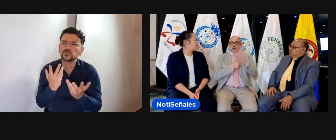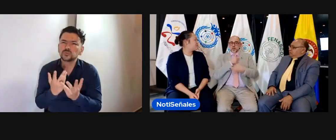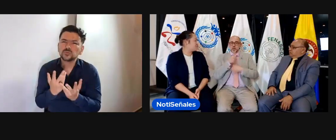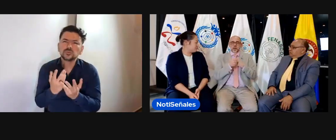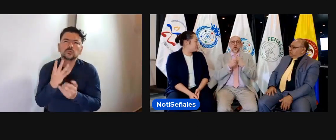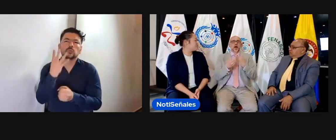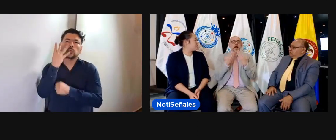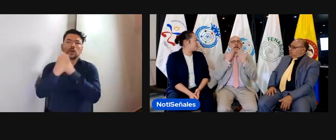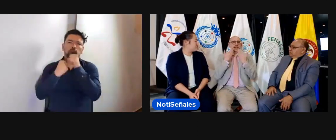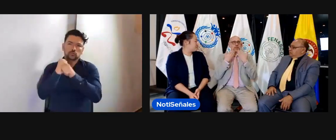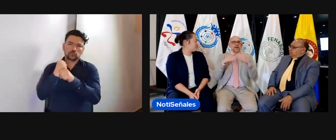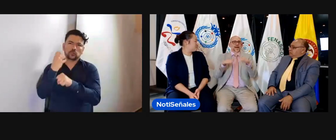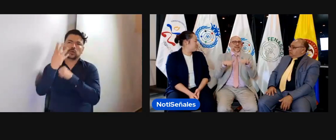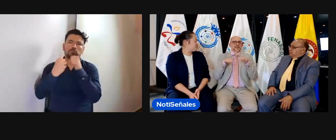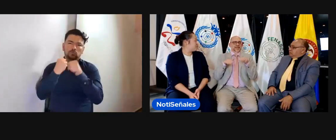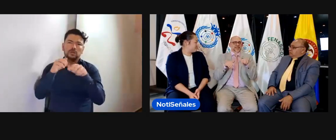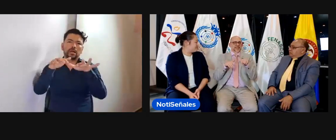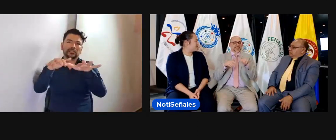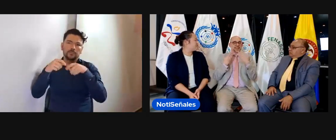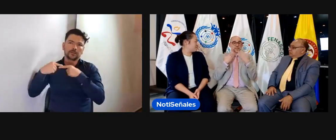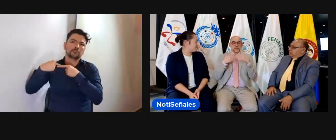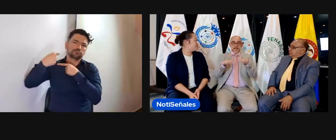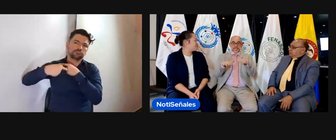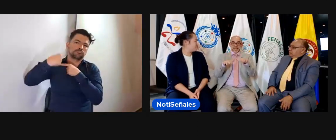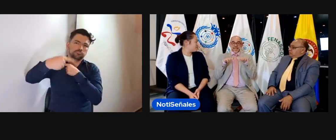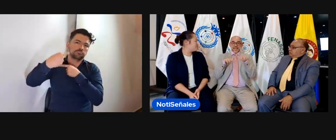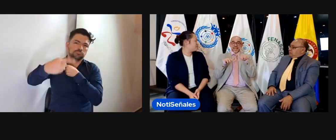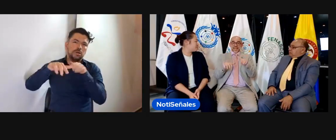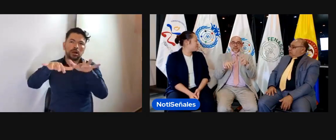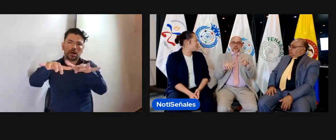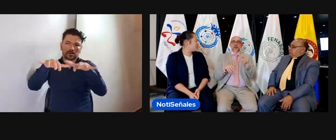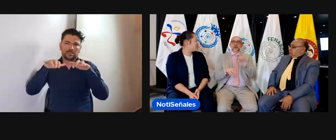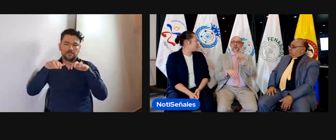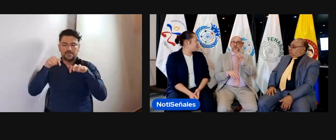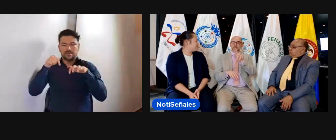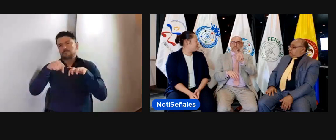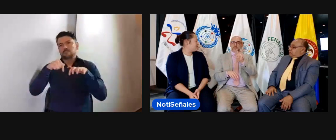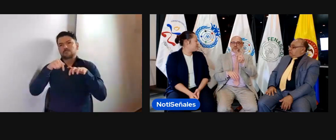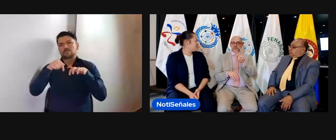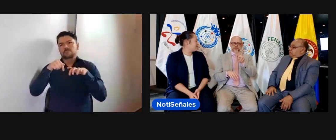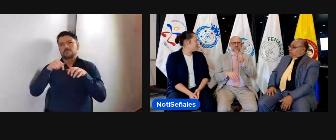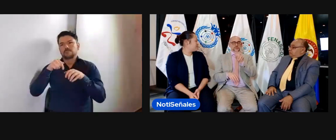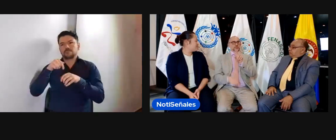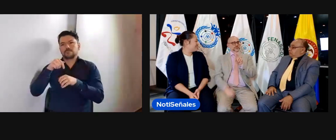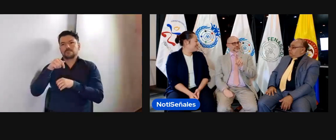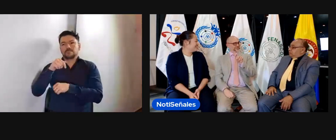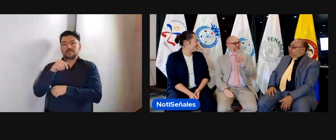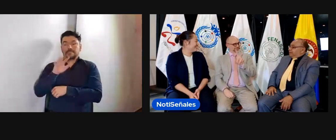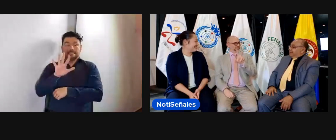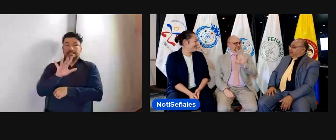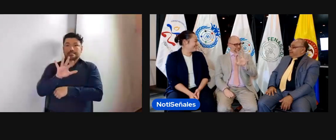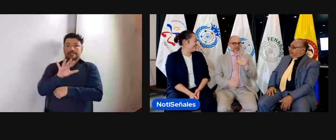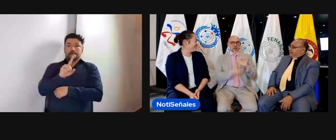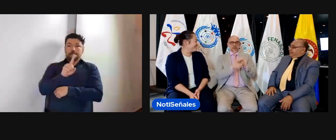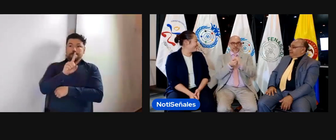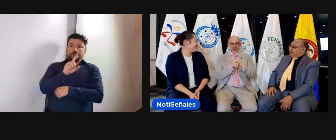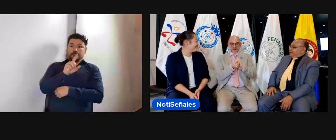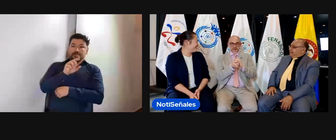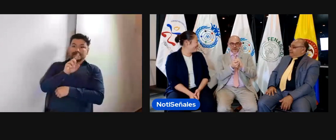¿Cómo se maneja allí este proceso? Bueno, cada cuatro años hay esas candidaturas que se hacen en 135